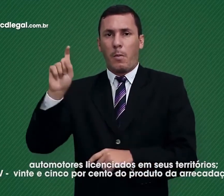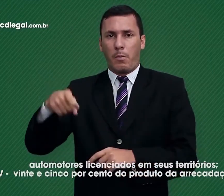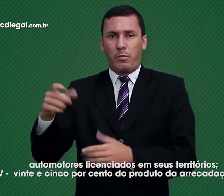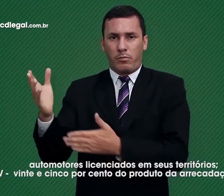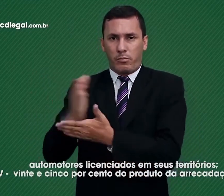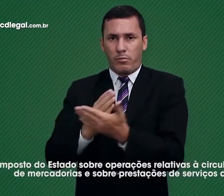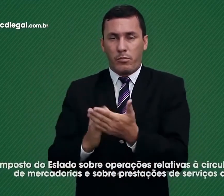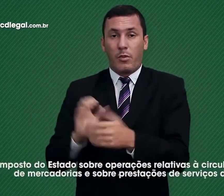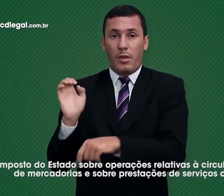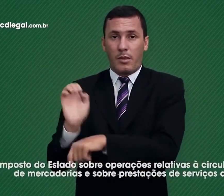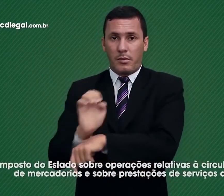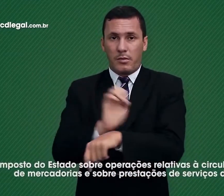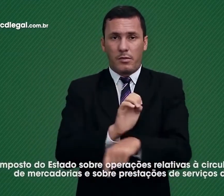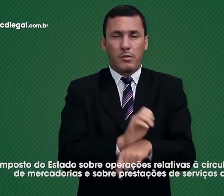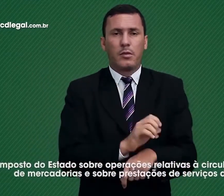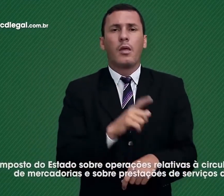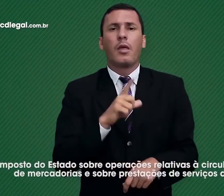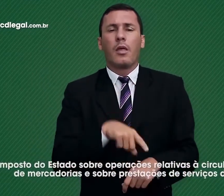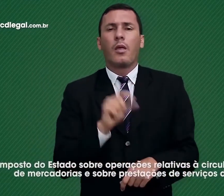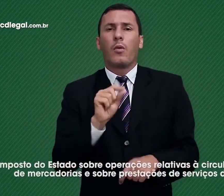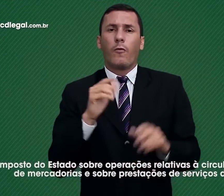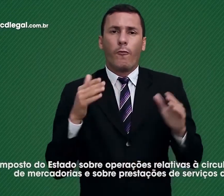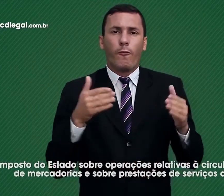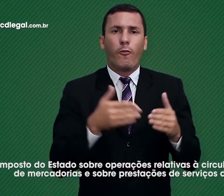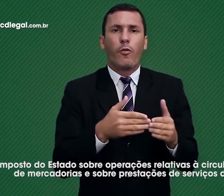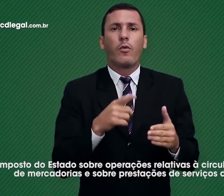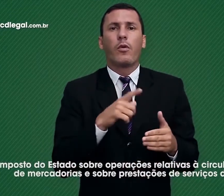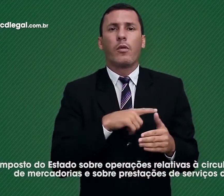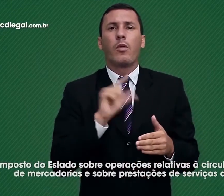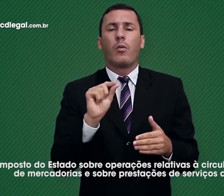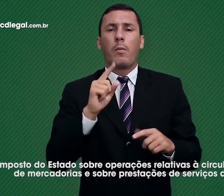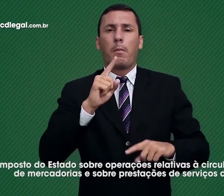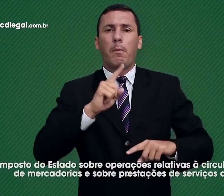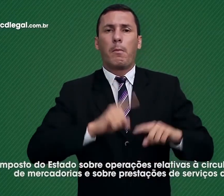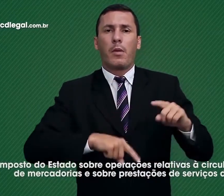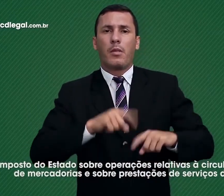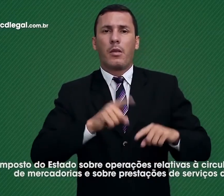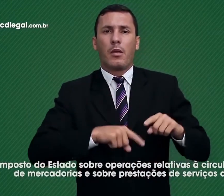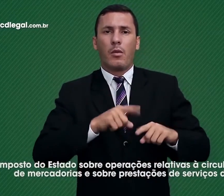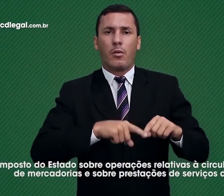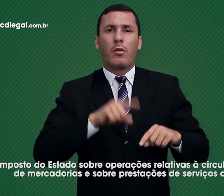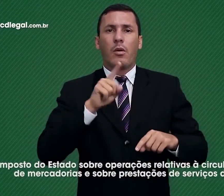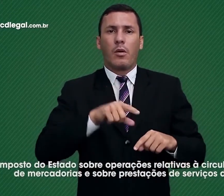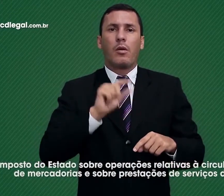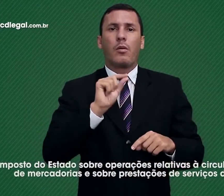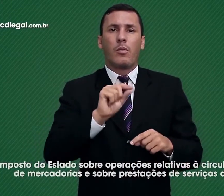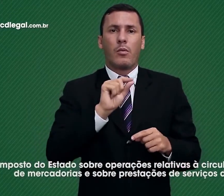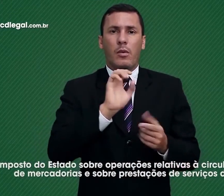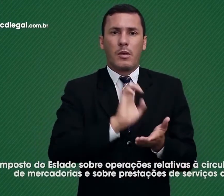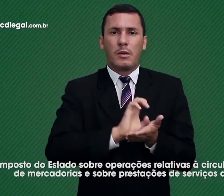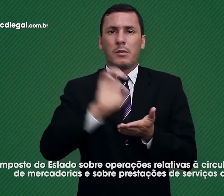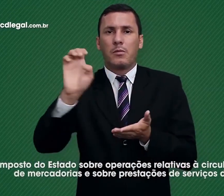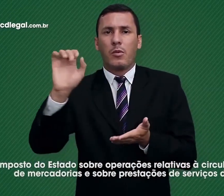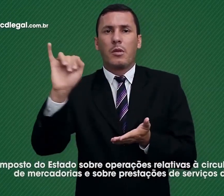arrecadação do imposto do Estado sobre operações relativas à circulação de mercadorias e sobre